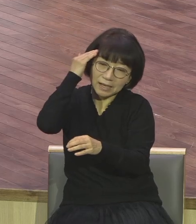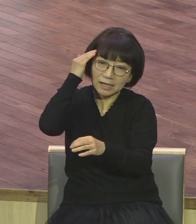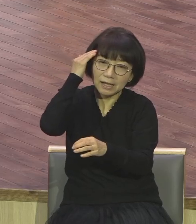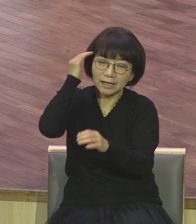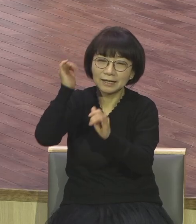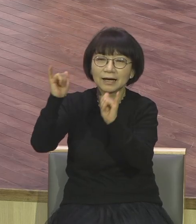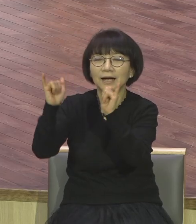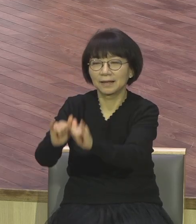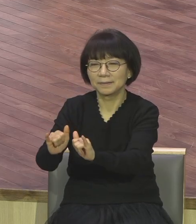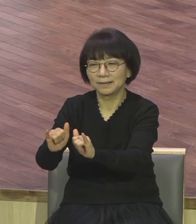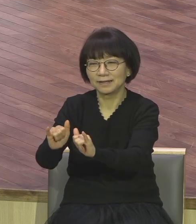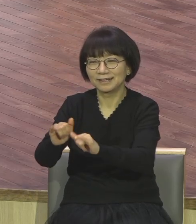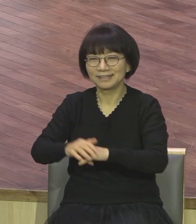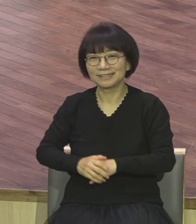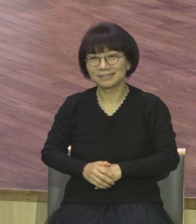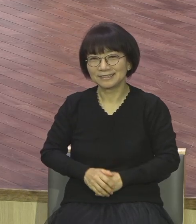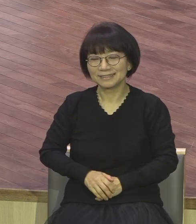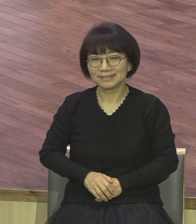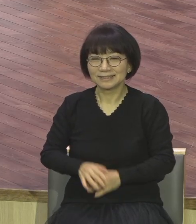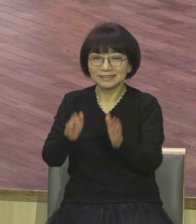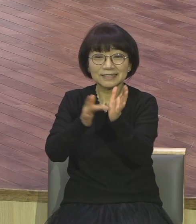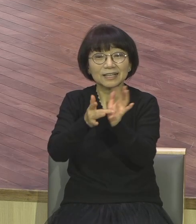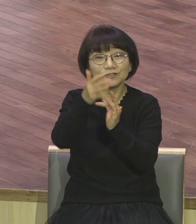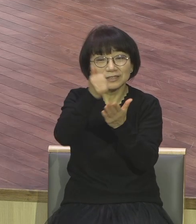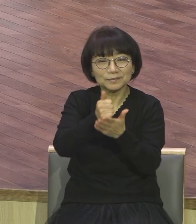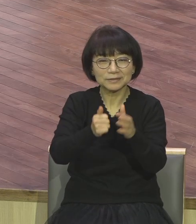한 영혼을 너무너무 사랑한다는 거예요